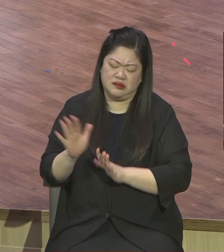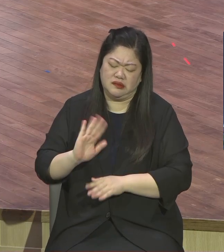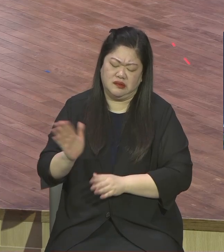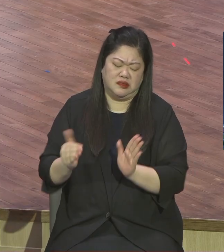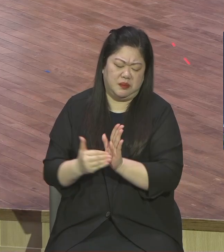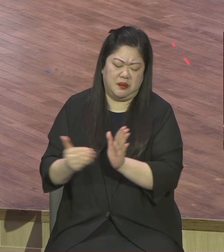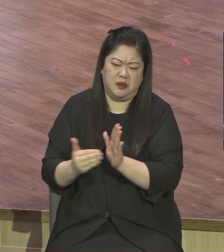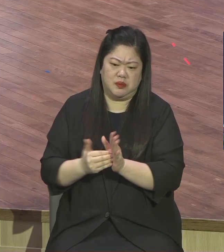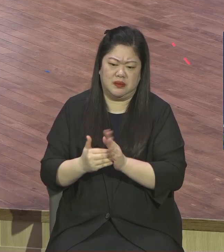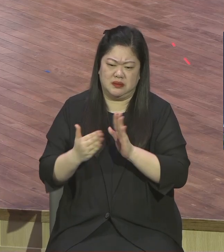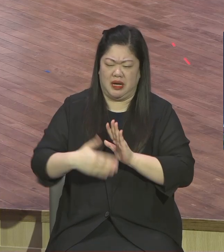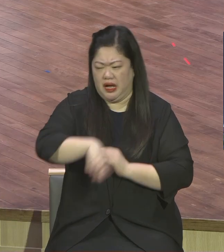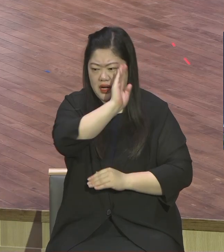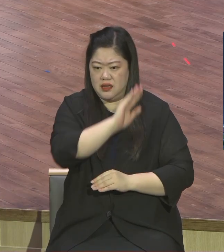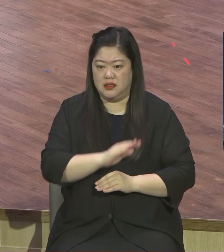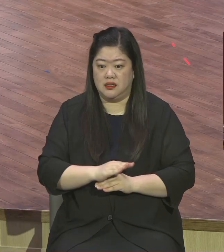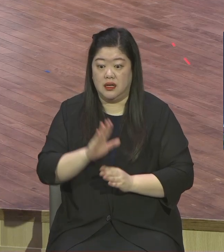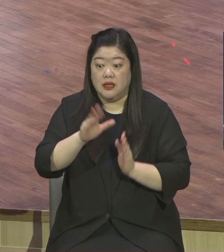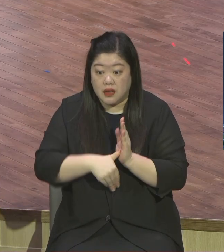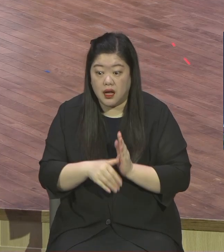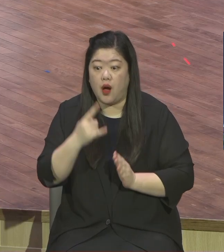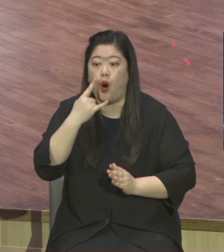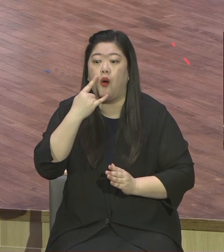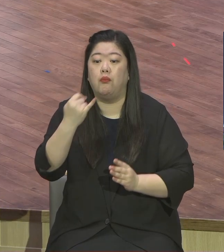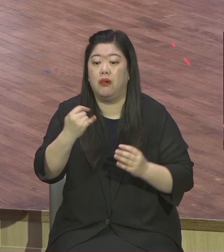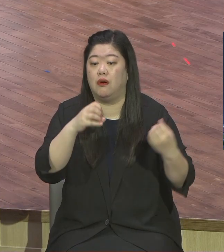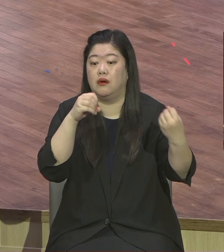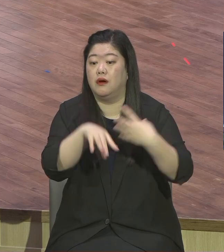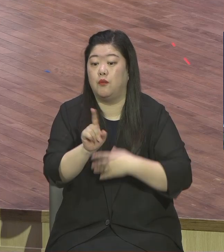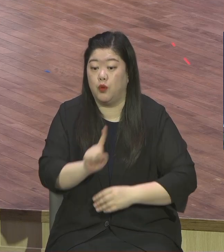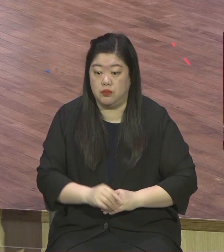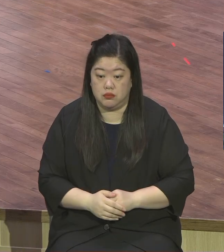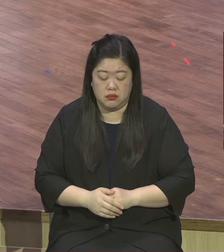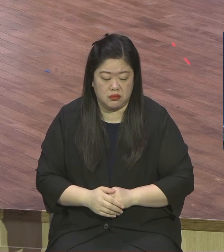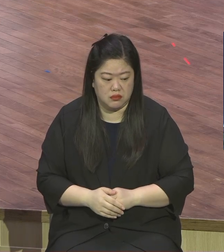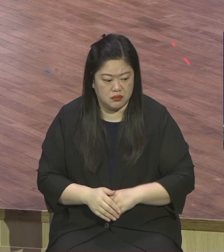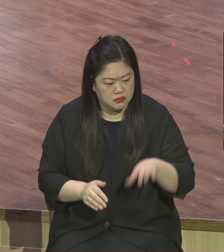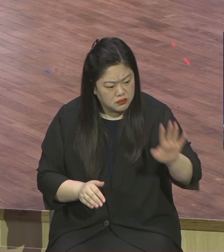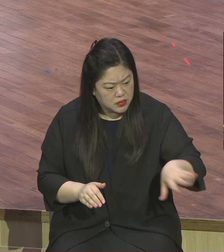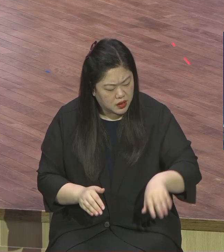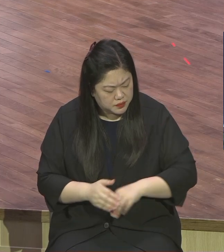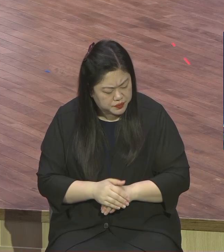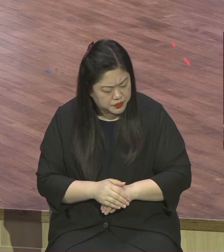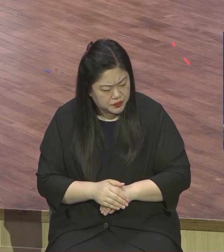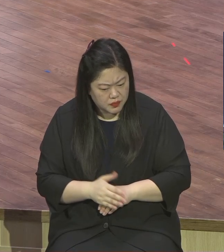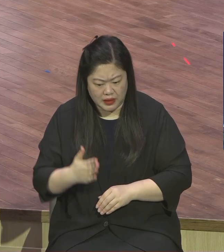단호하게 말했어요 나는 평생을 이 교회를 다니면서